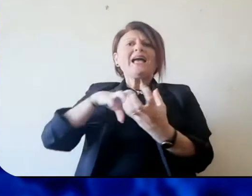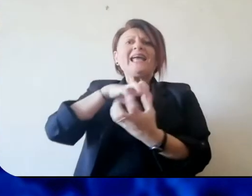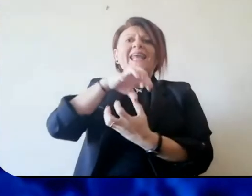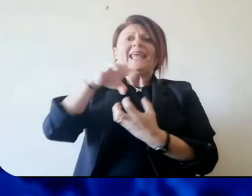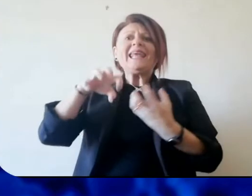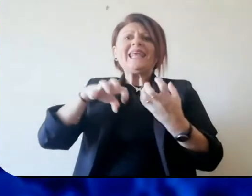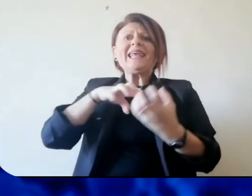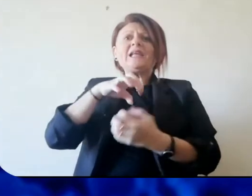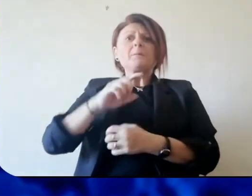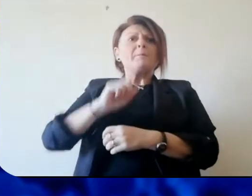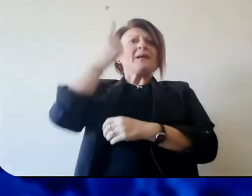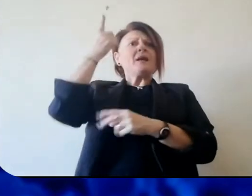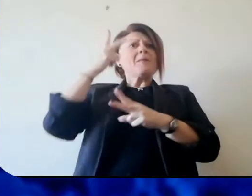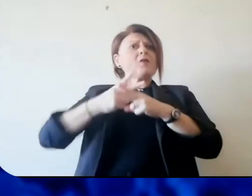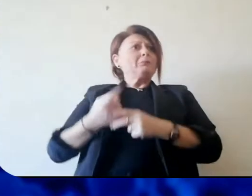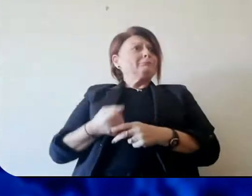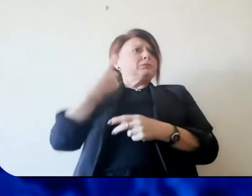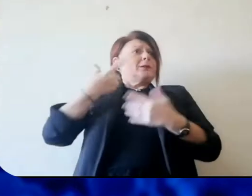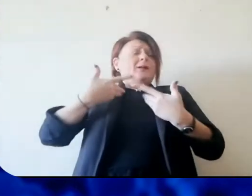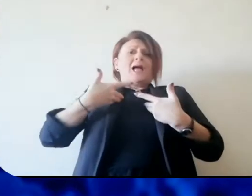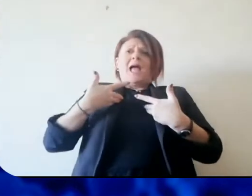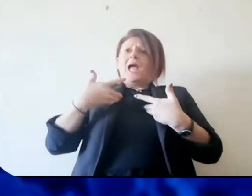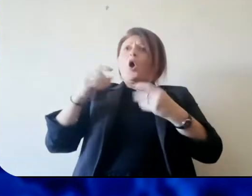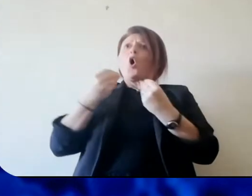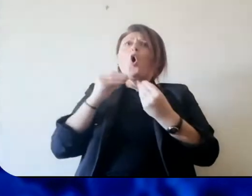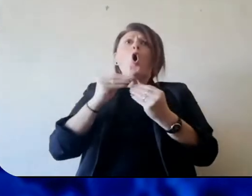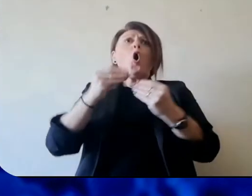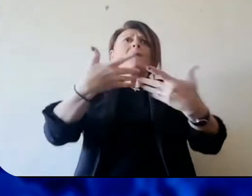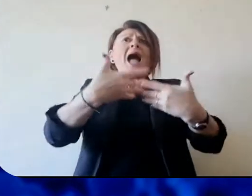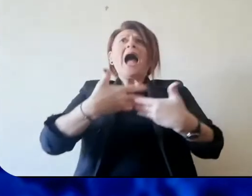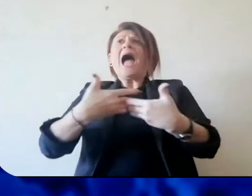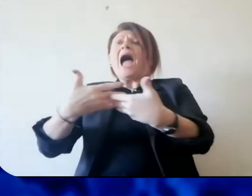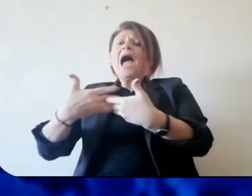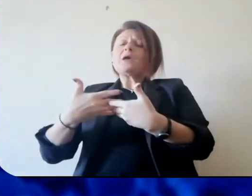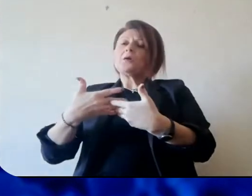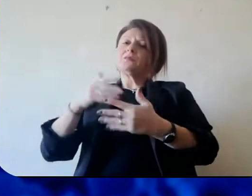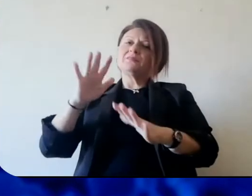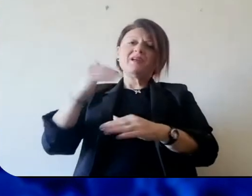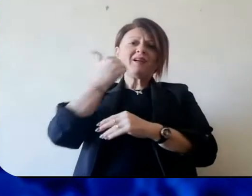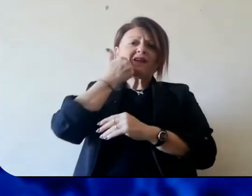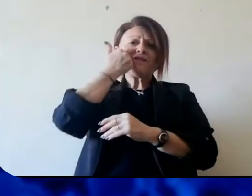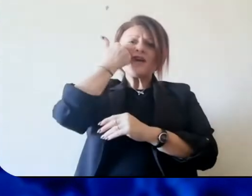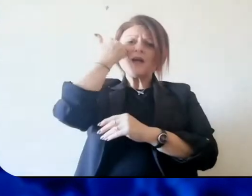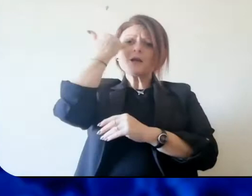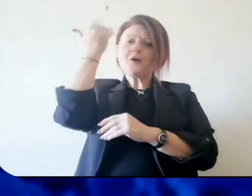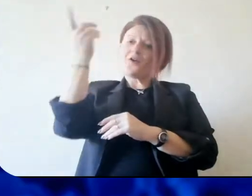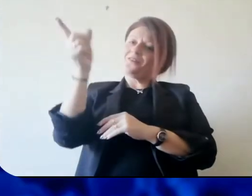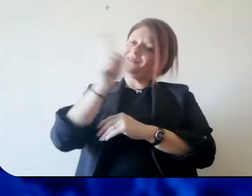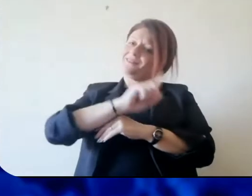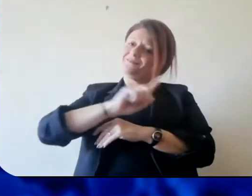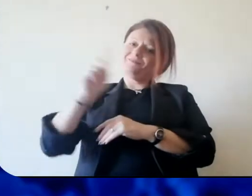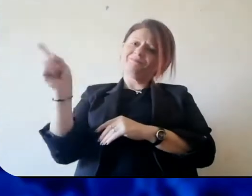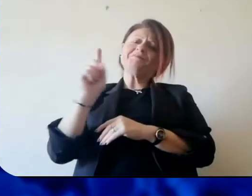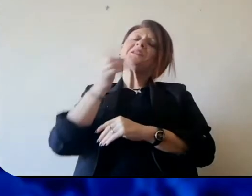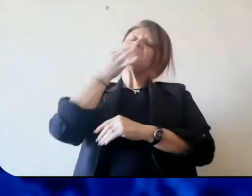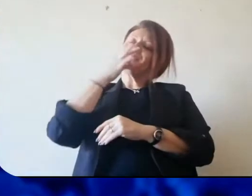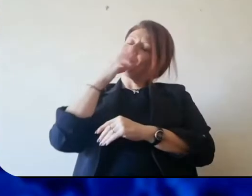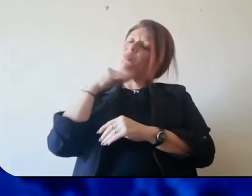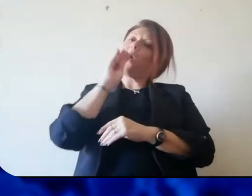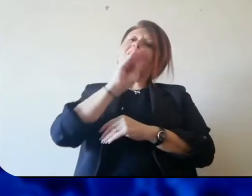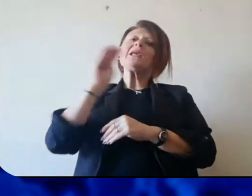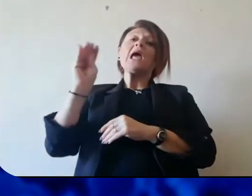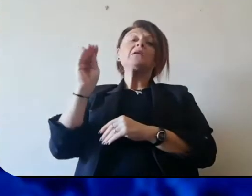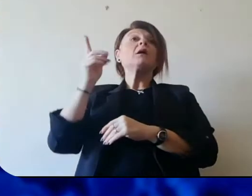fascia di popolazione che è costretta per la prima volta a chiedere aiuto, io ribadisco il concetto, non abbiate pudore nel